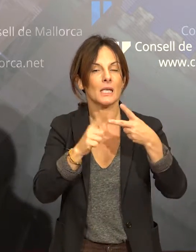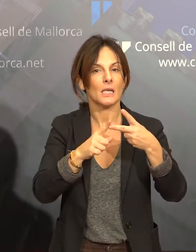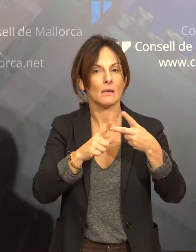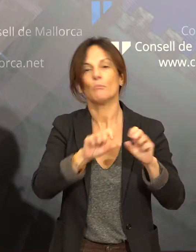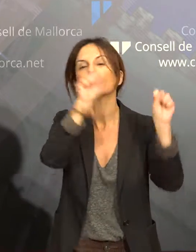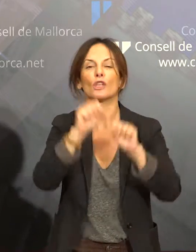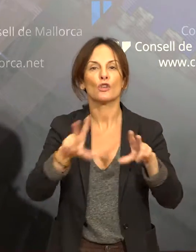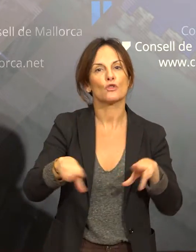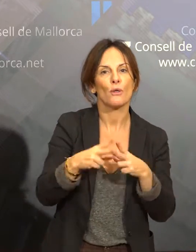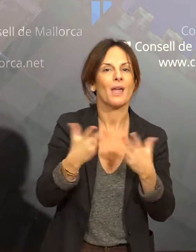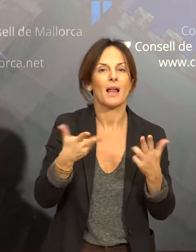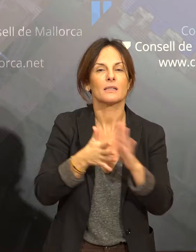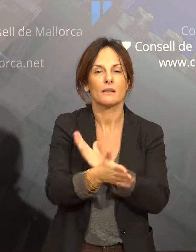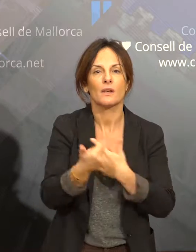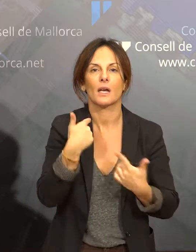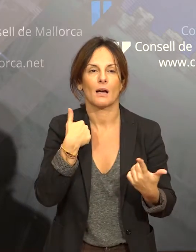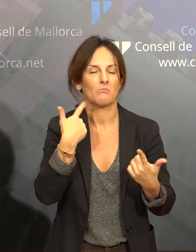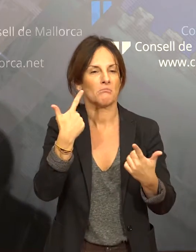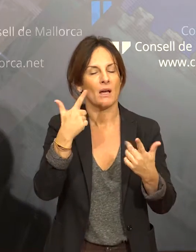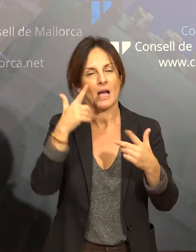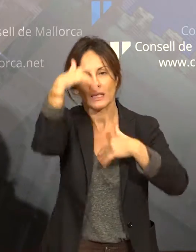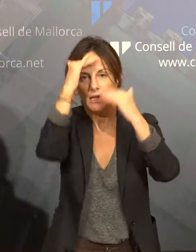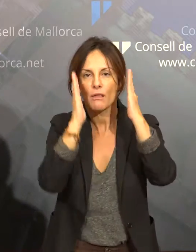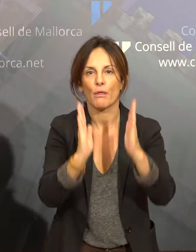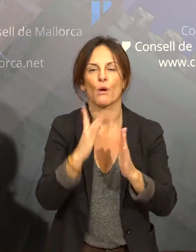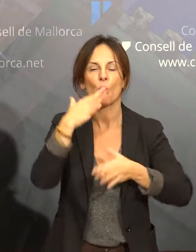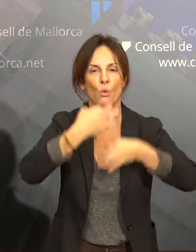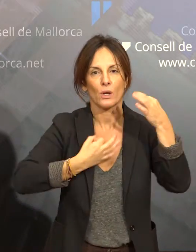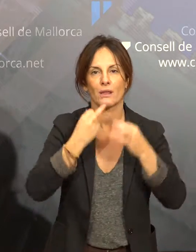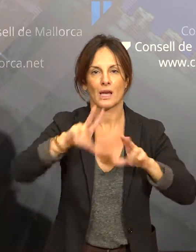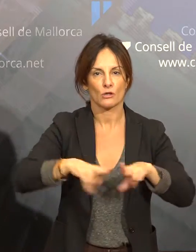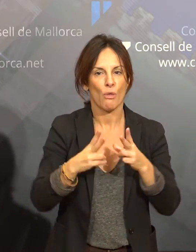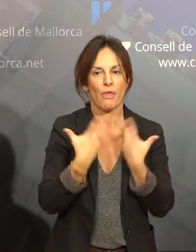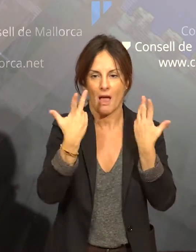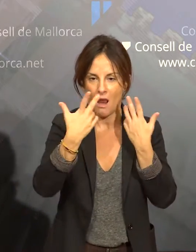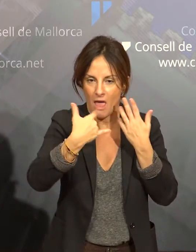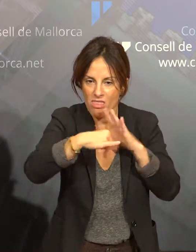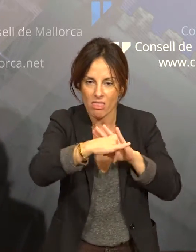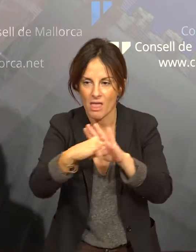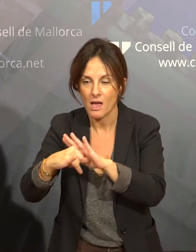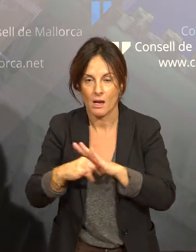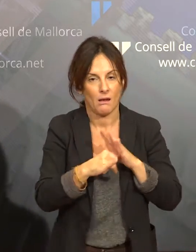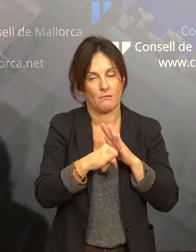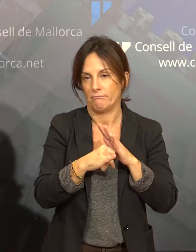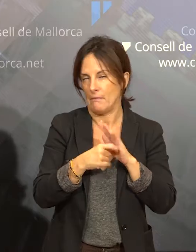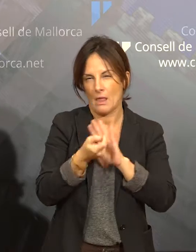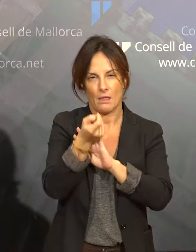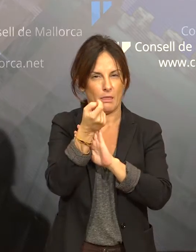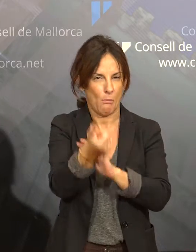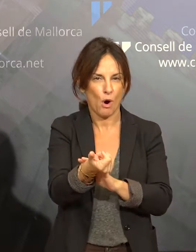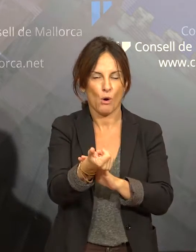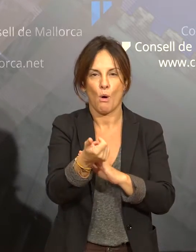jurídica, psicològica i social de proximitat, se segue fent minoritariamente i en precari, sempre amb